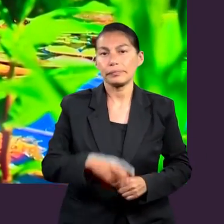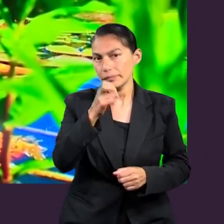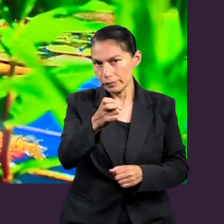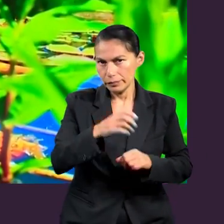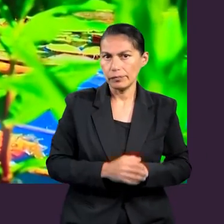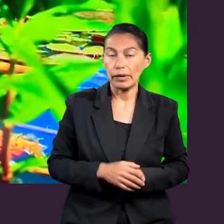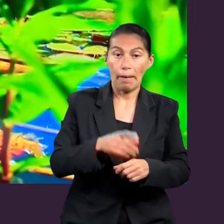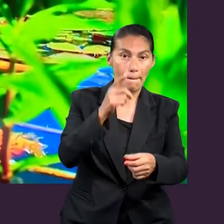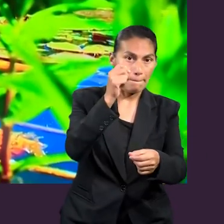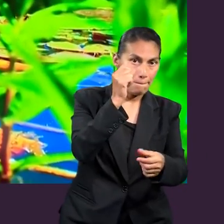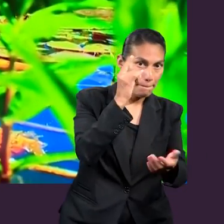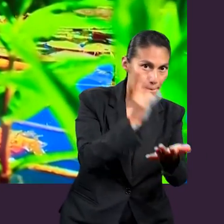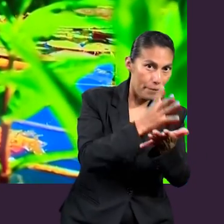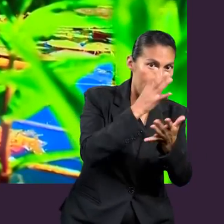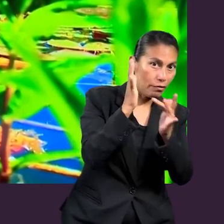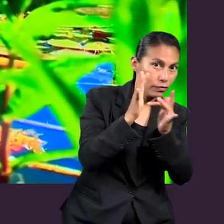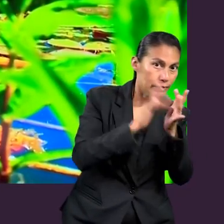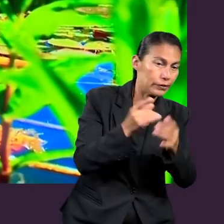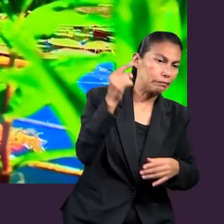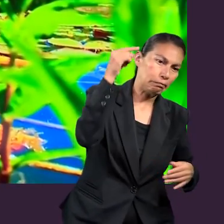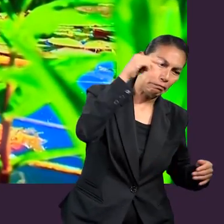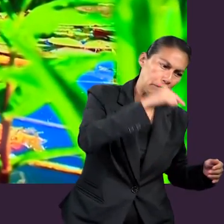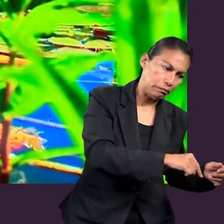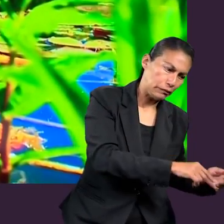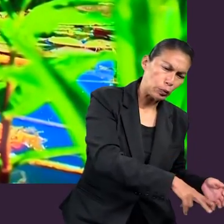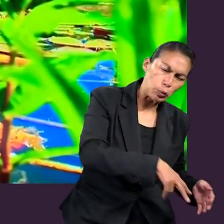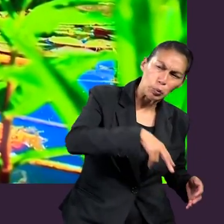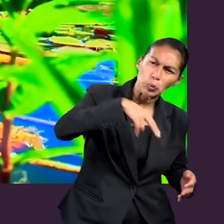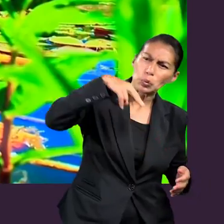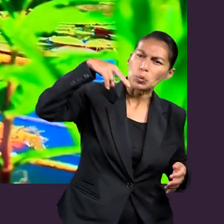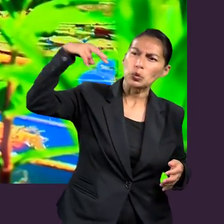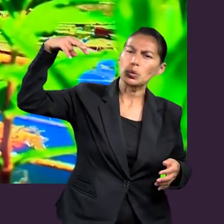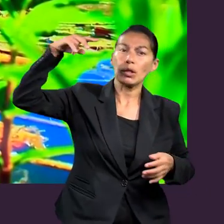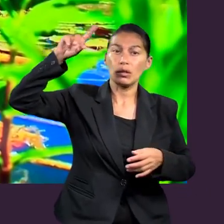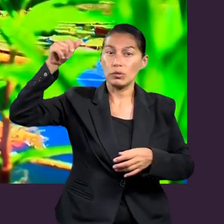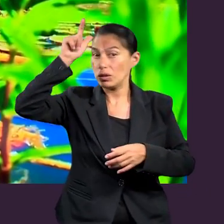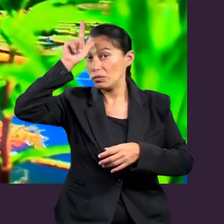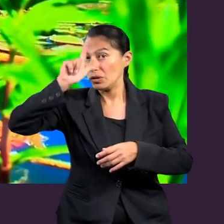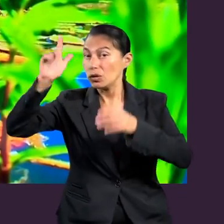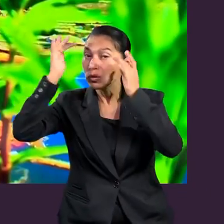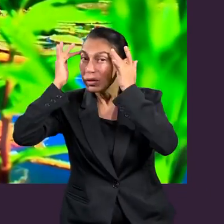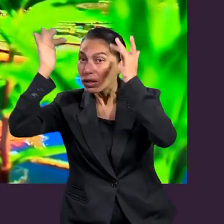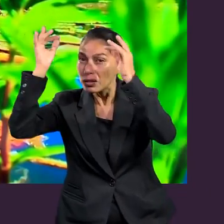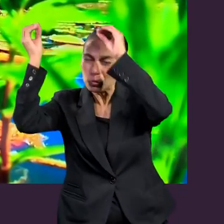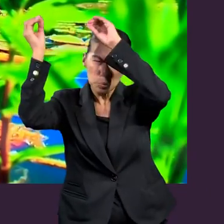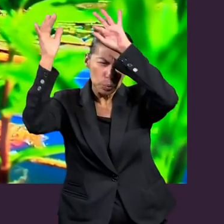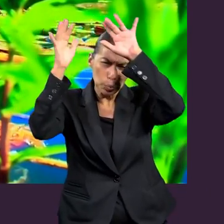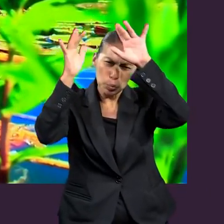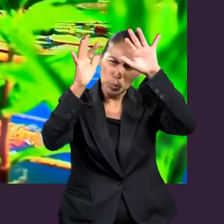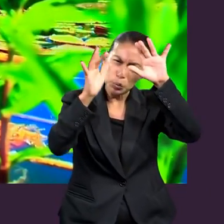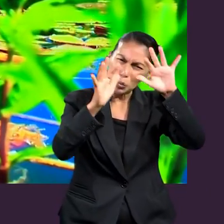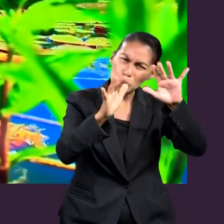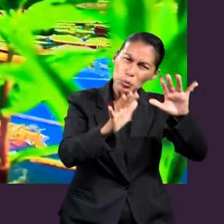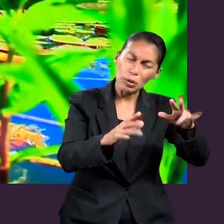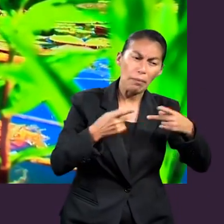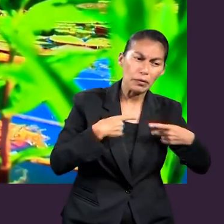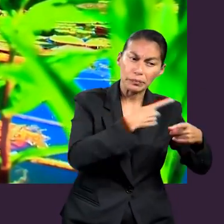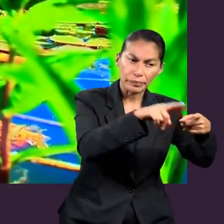En ese sentido, este orden es el correcto. Según el Salmo, primero la ascensión y después desciende. Pero desciende, ¿qué?